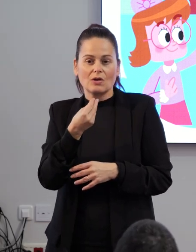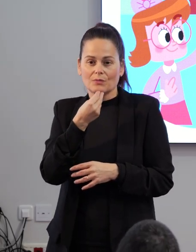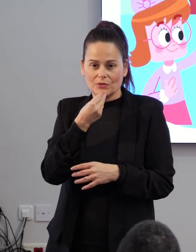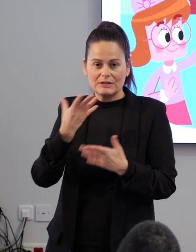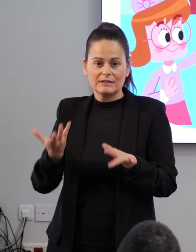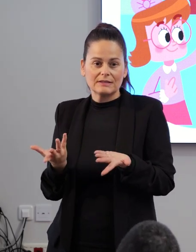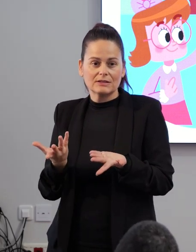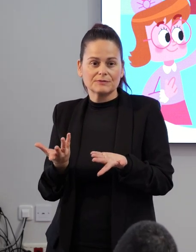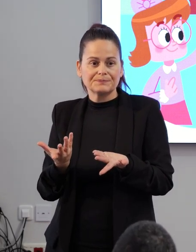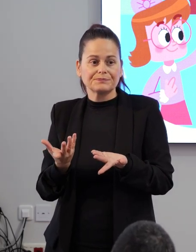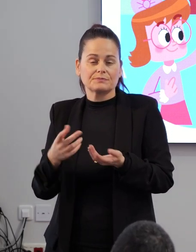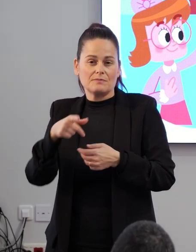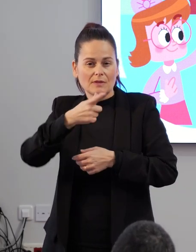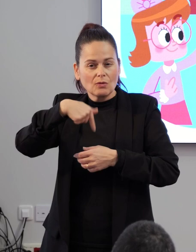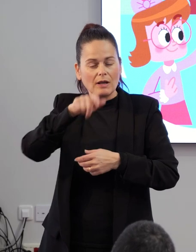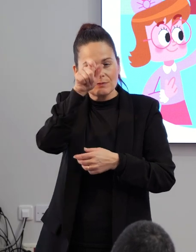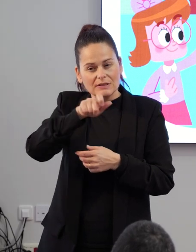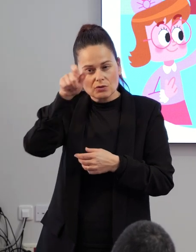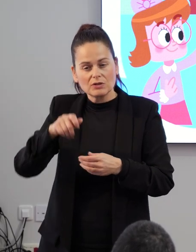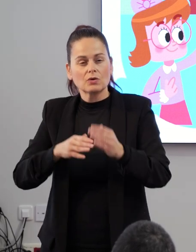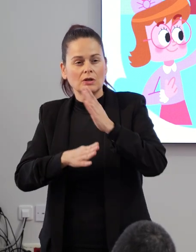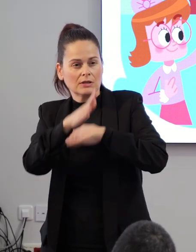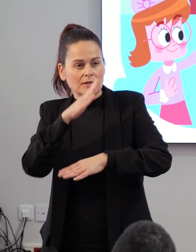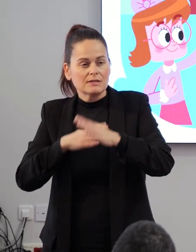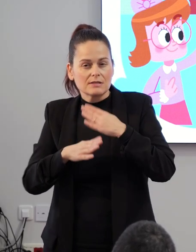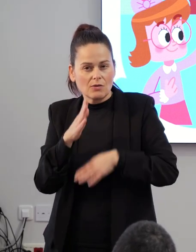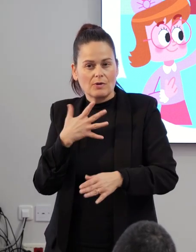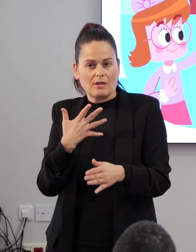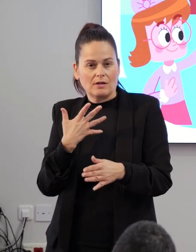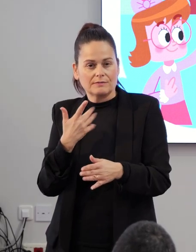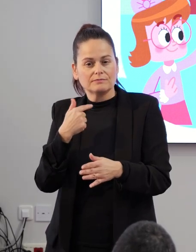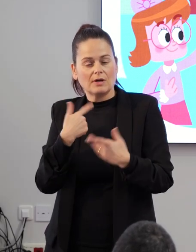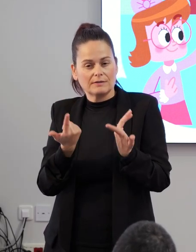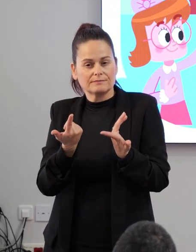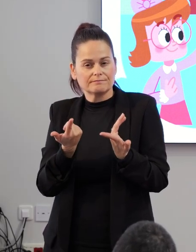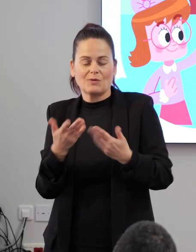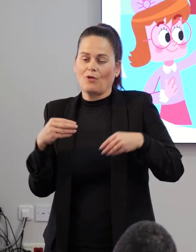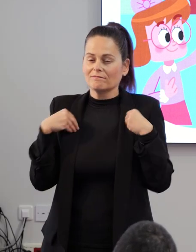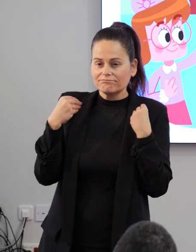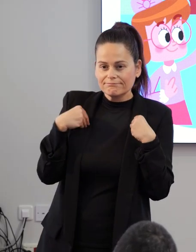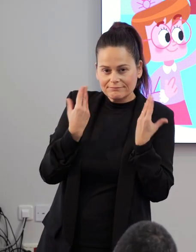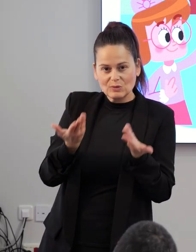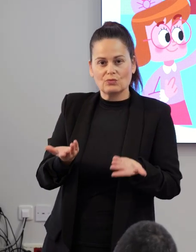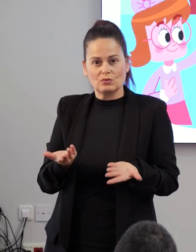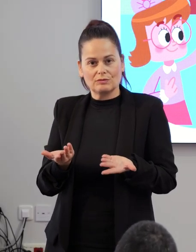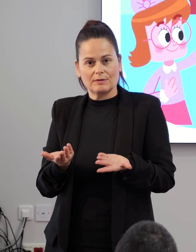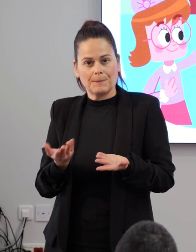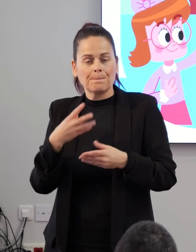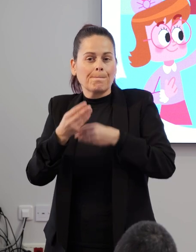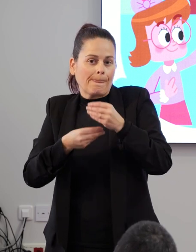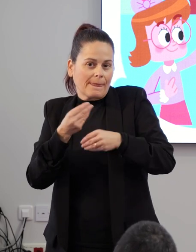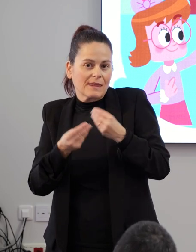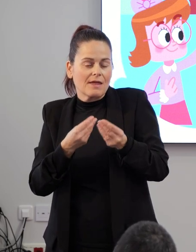la que aquellas personas con discapacidad van a poder disfrutar y hacer